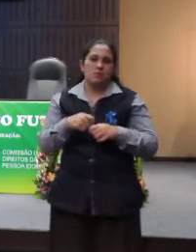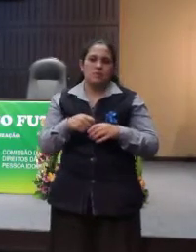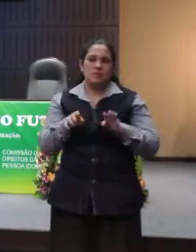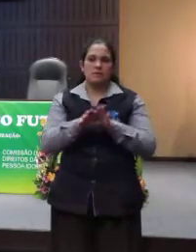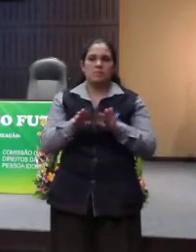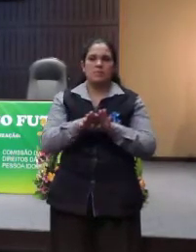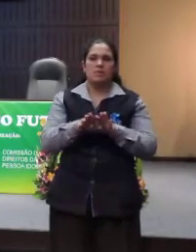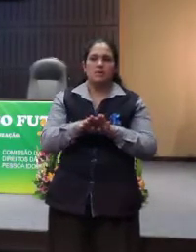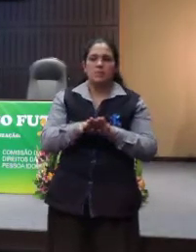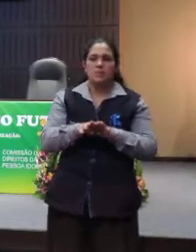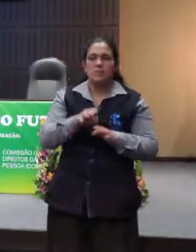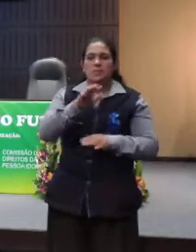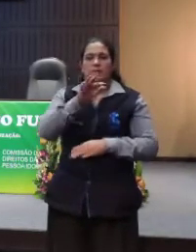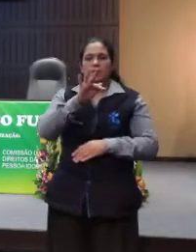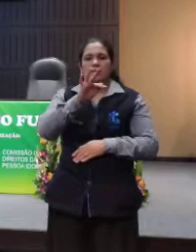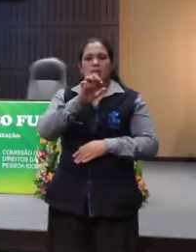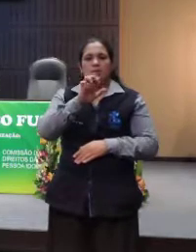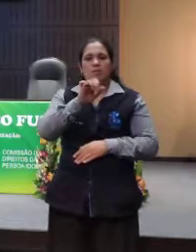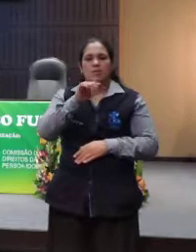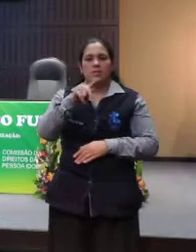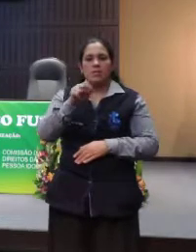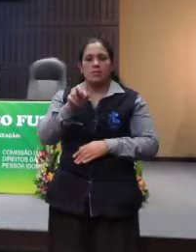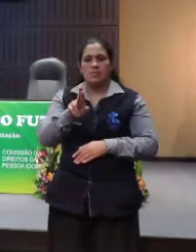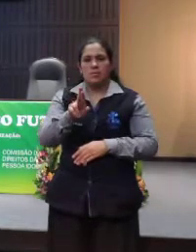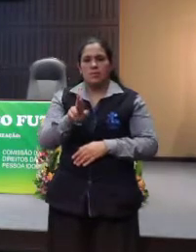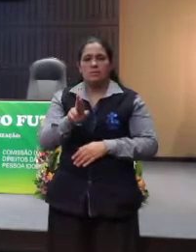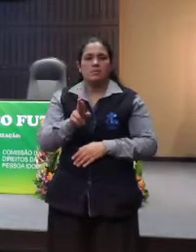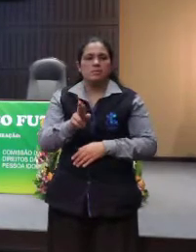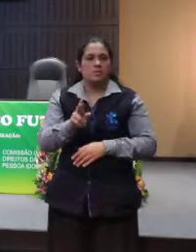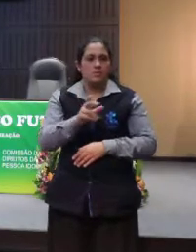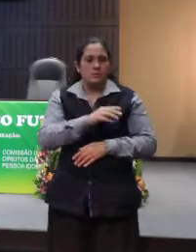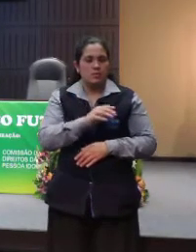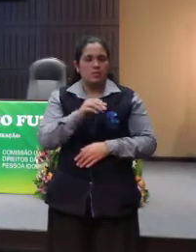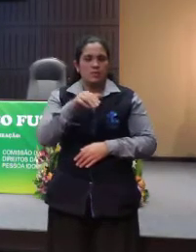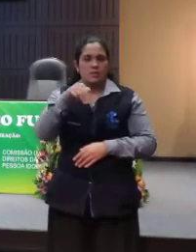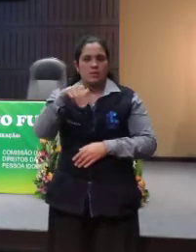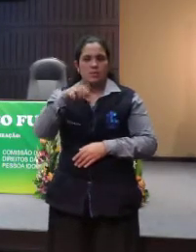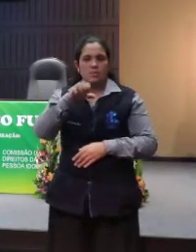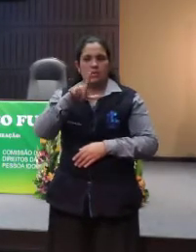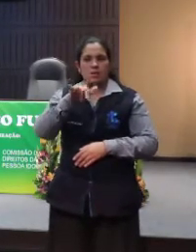Paraná, a FEMPAP. Com a palavra, a doutora Melissa.